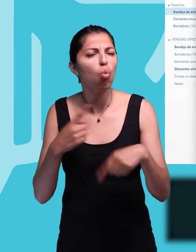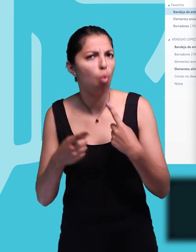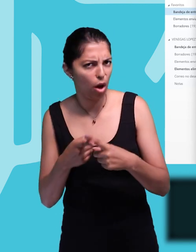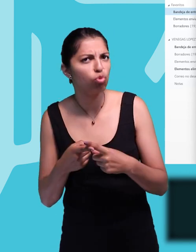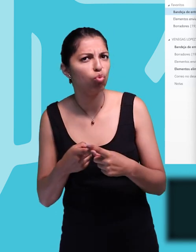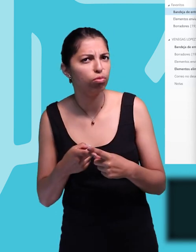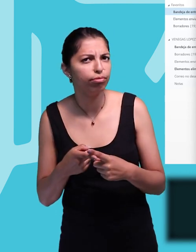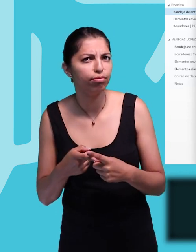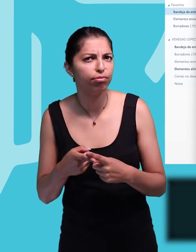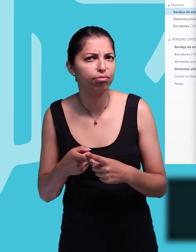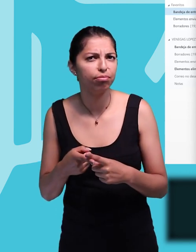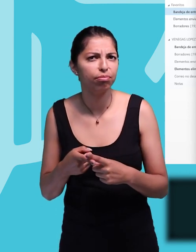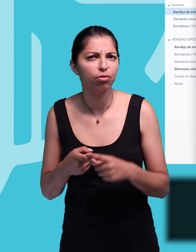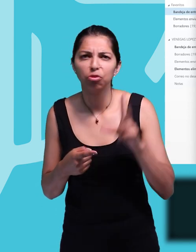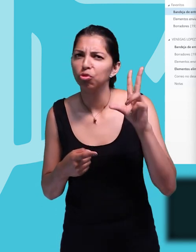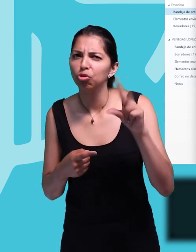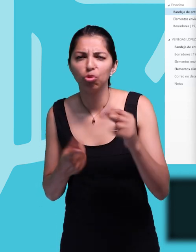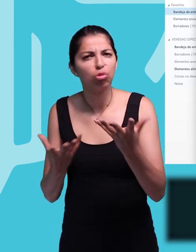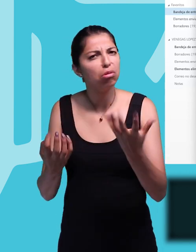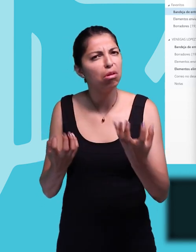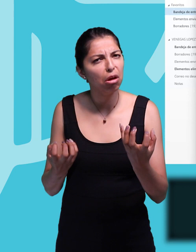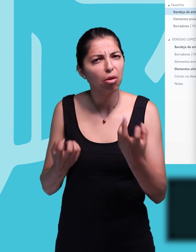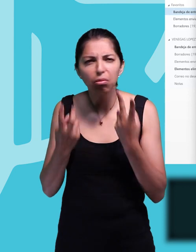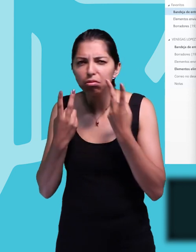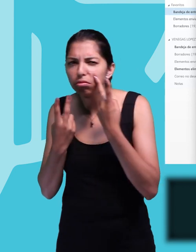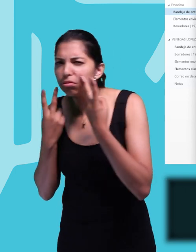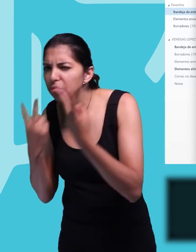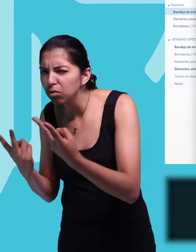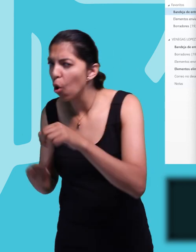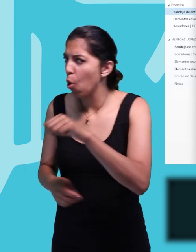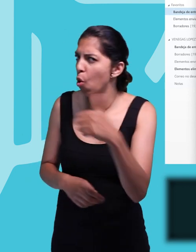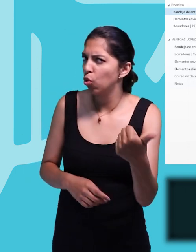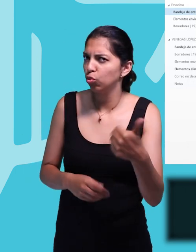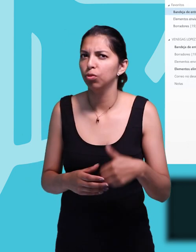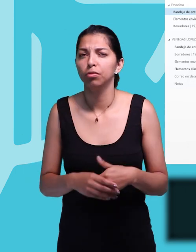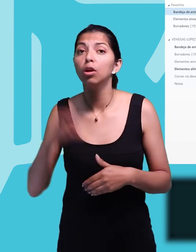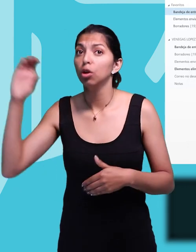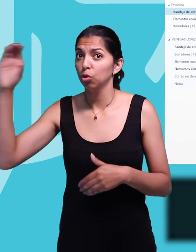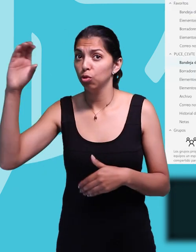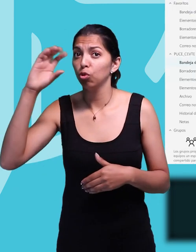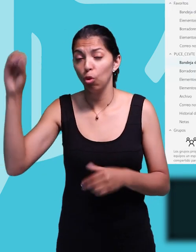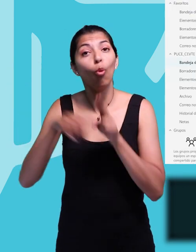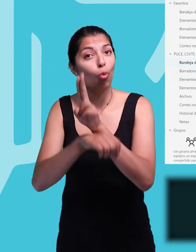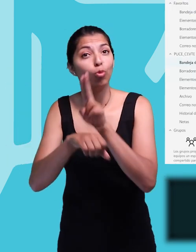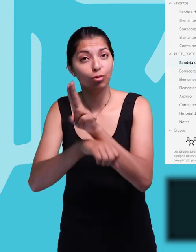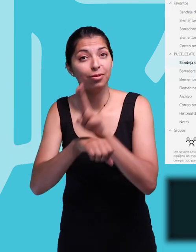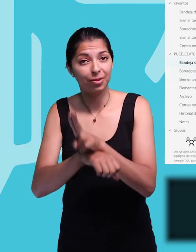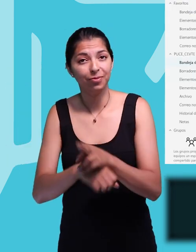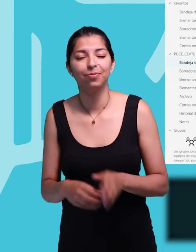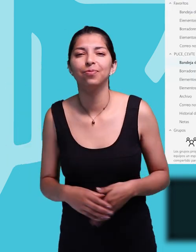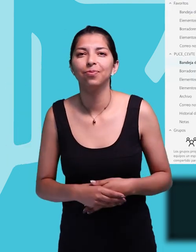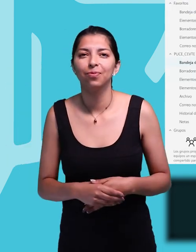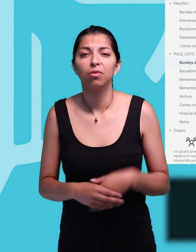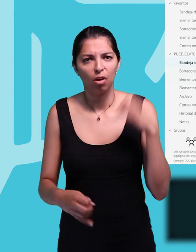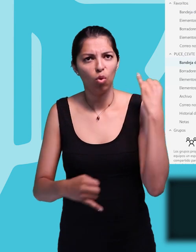destinatario en copia oculta. Entonces, es una funcionalidad en caso de que necesitemos en alguna ocasión realizar ese tipo de envío de correos.